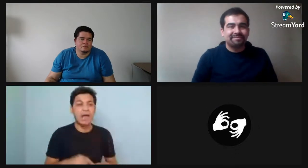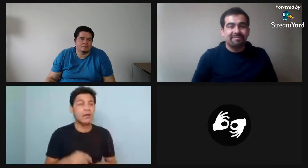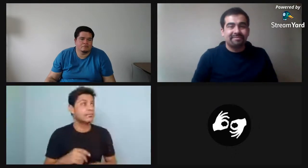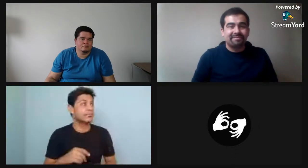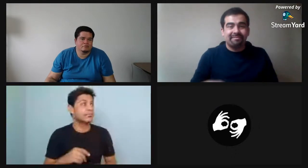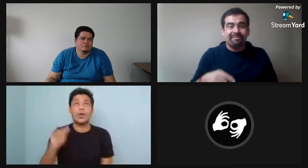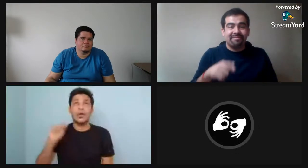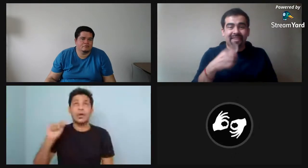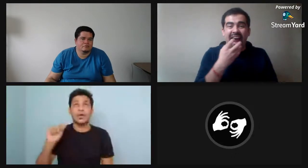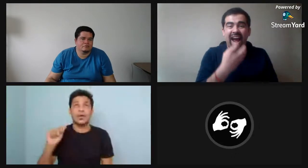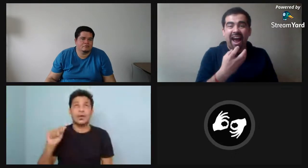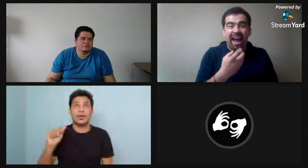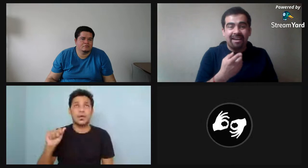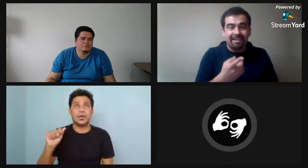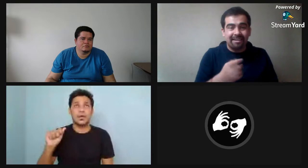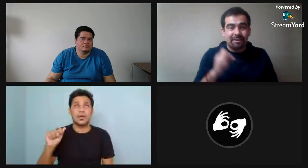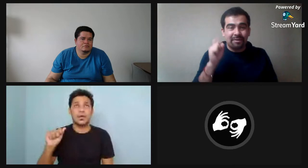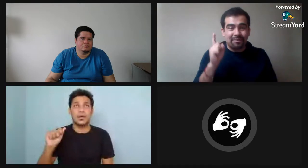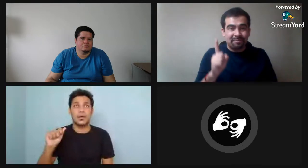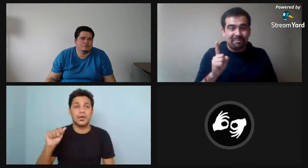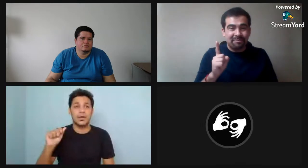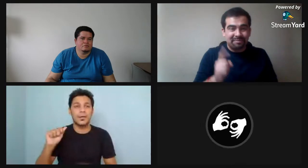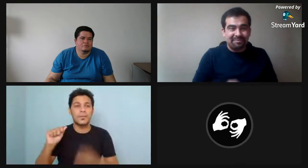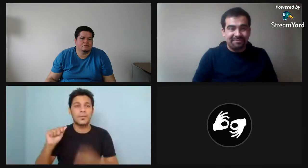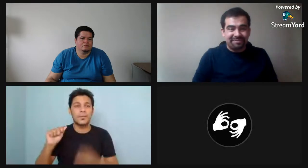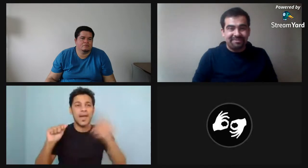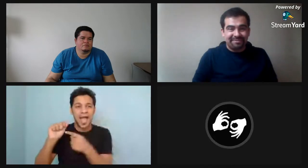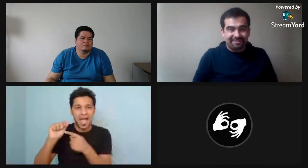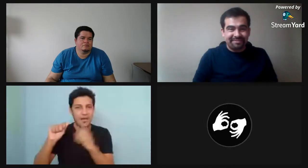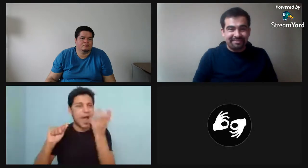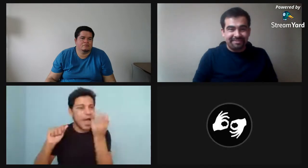Tiene que ir cambiando su entonación también en relación a lo que está diciendo realmente.